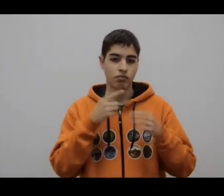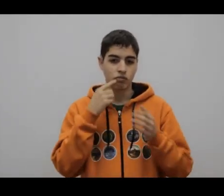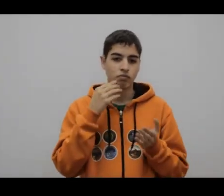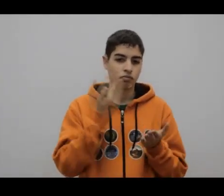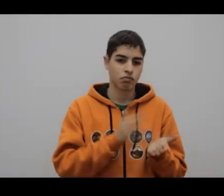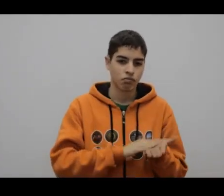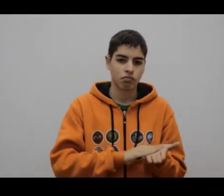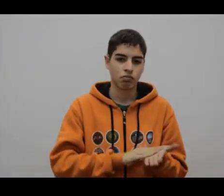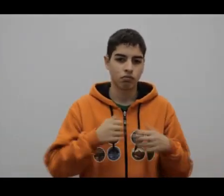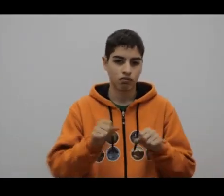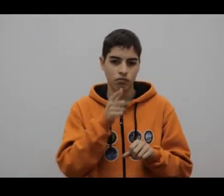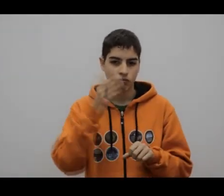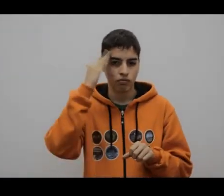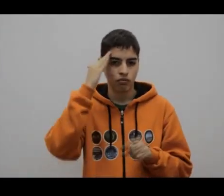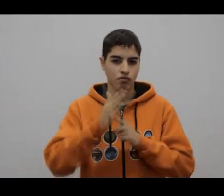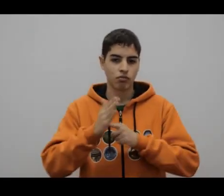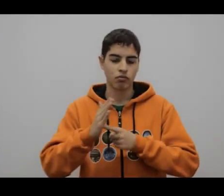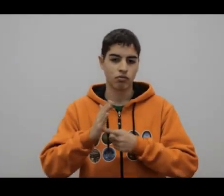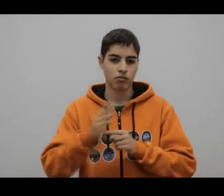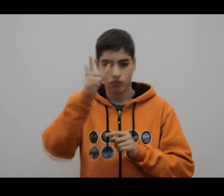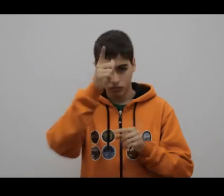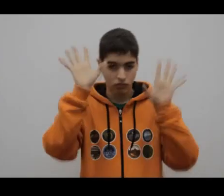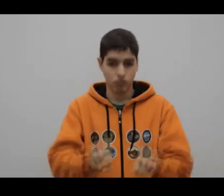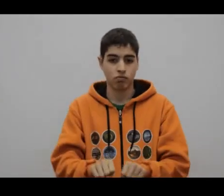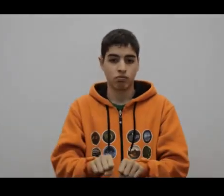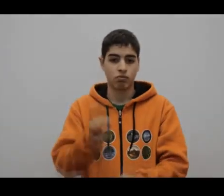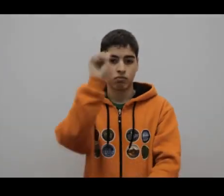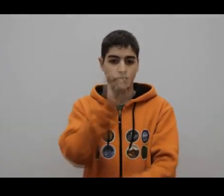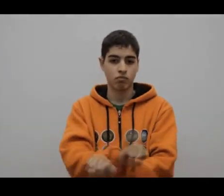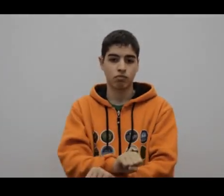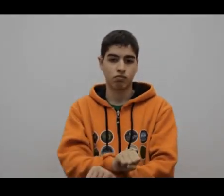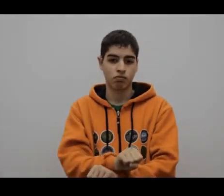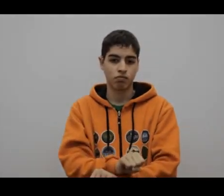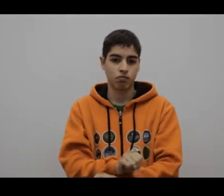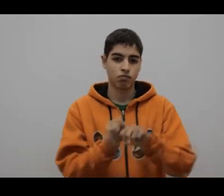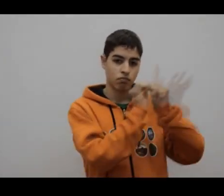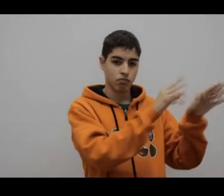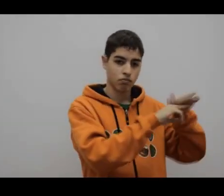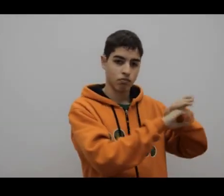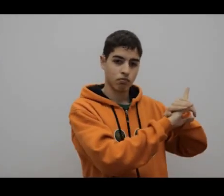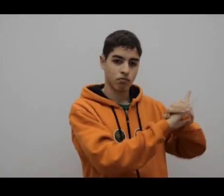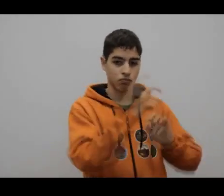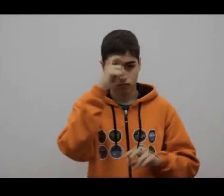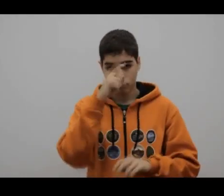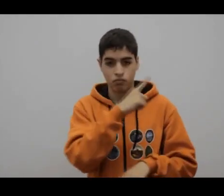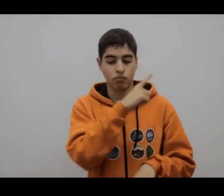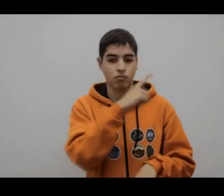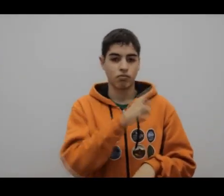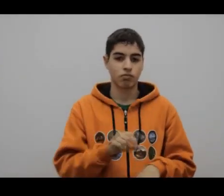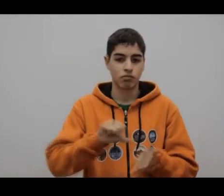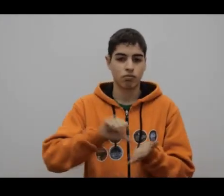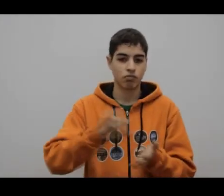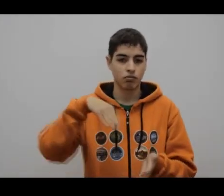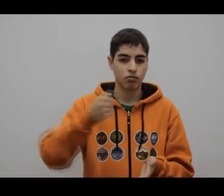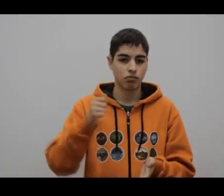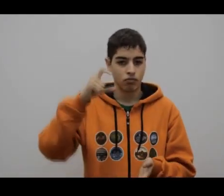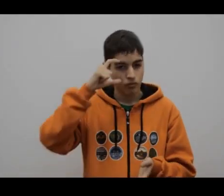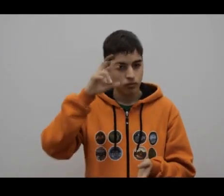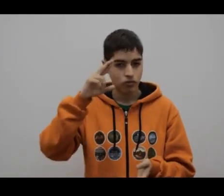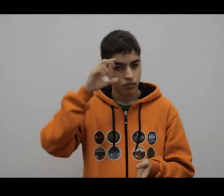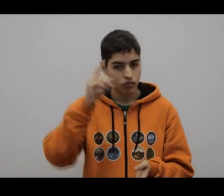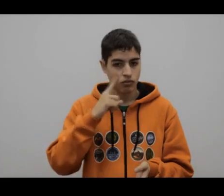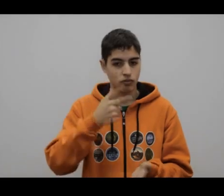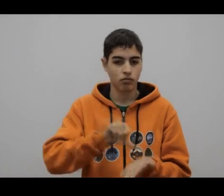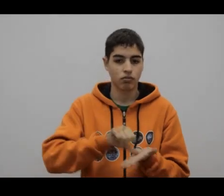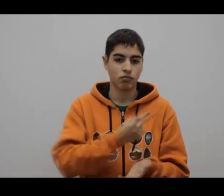es aquí donde da cuenta de la profunda desviación mental que venía, lo apresan, lo condenan, lo internan en el hospicio de las